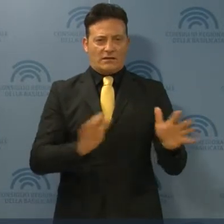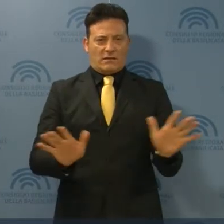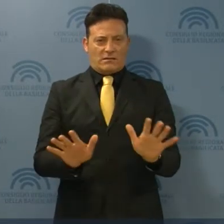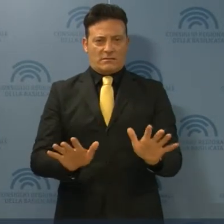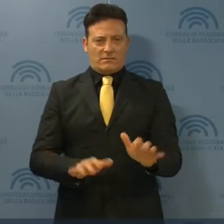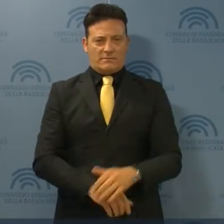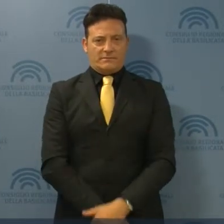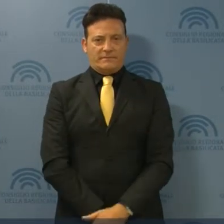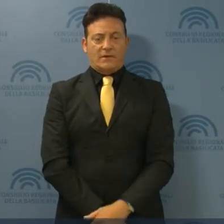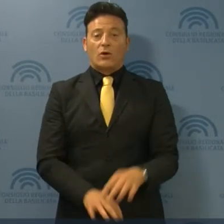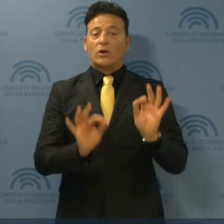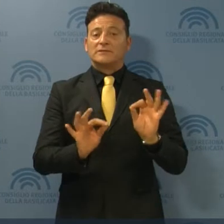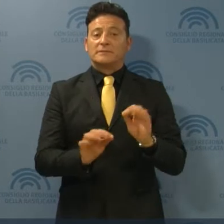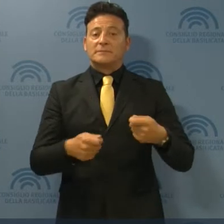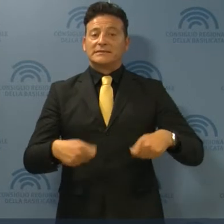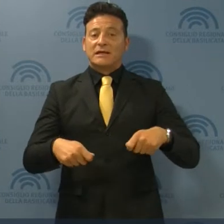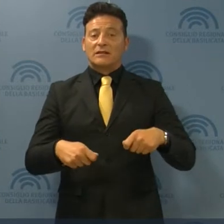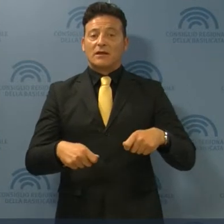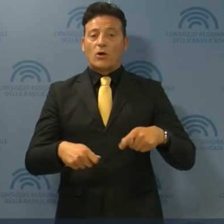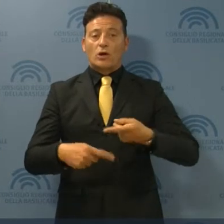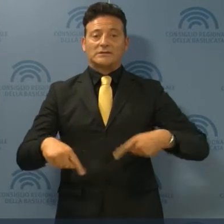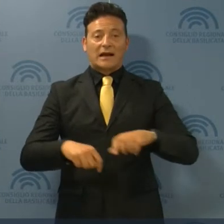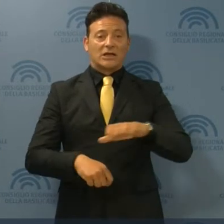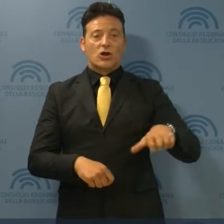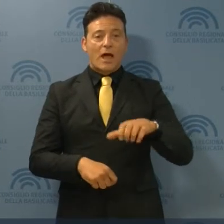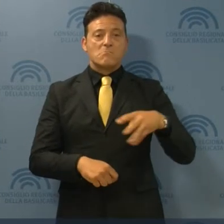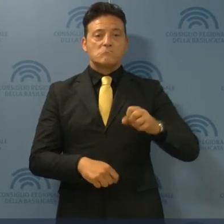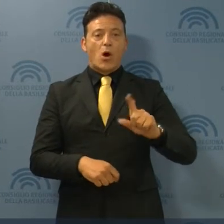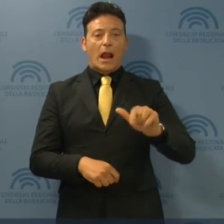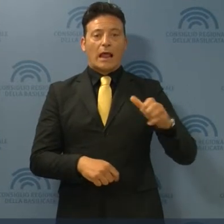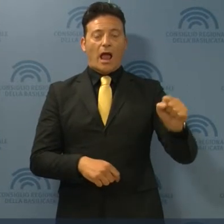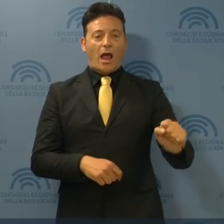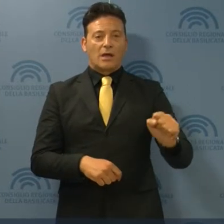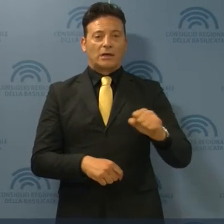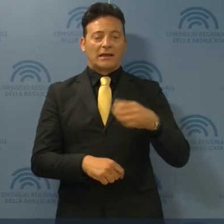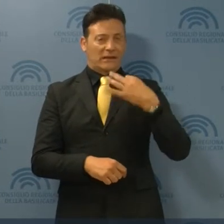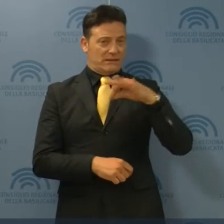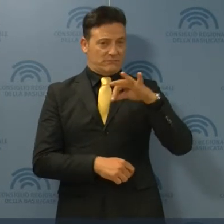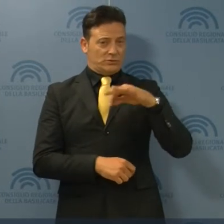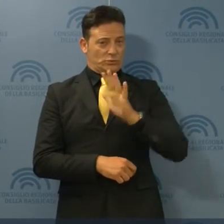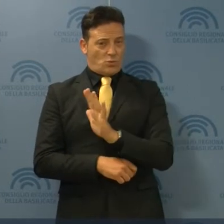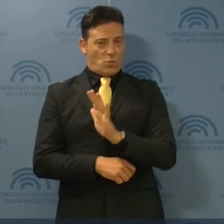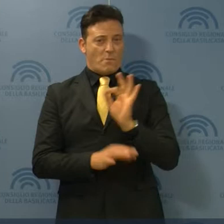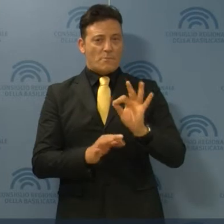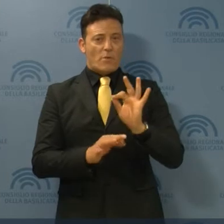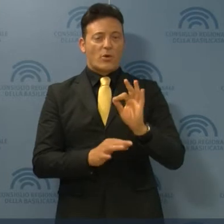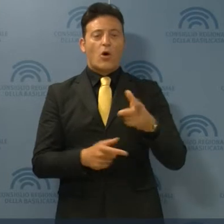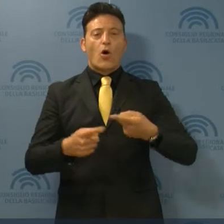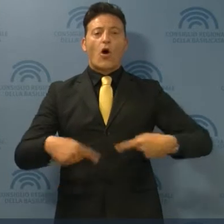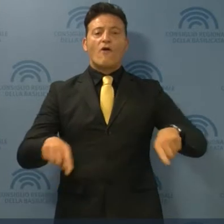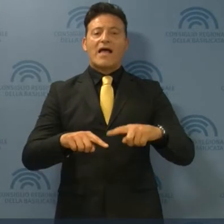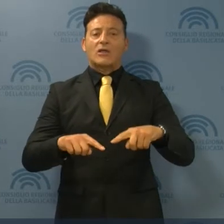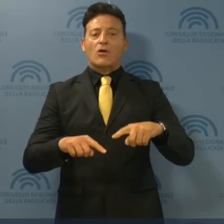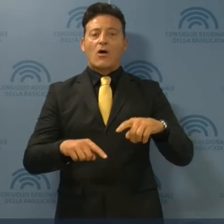Così il presidente del consiglio regionale Mollica nel suo intervento al convegno della Caritas